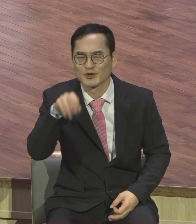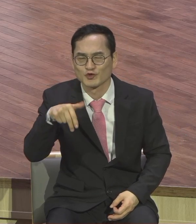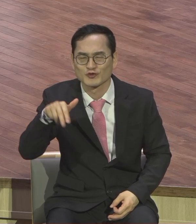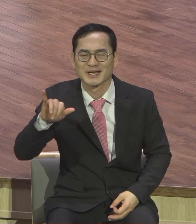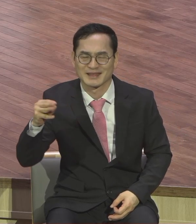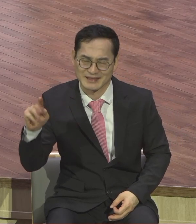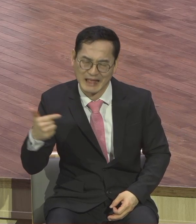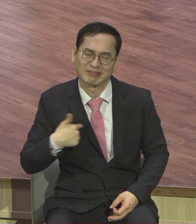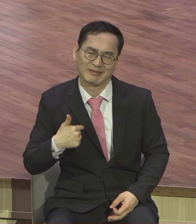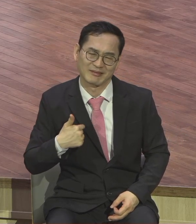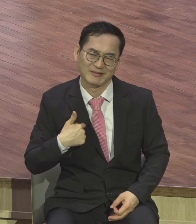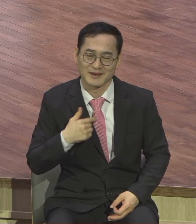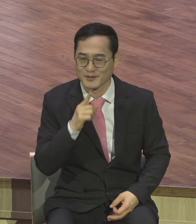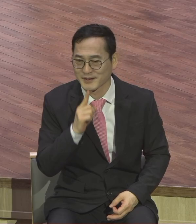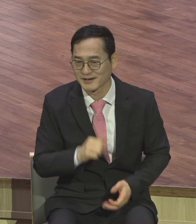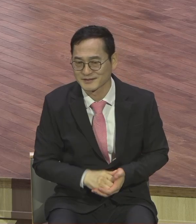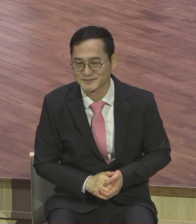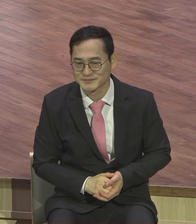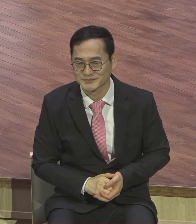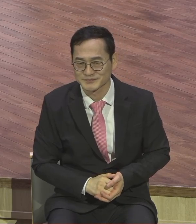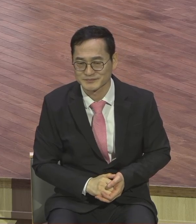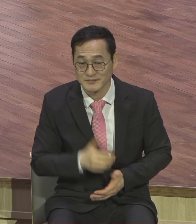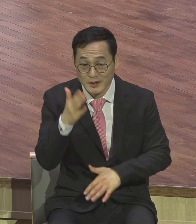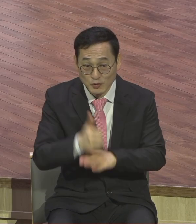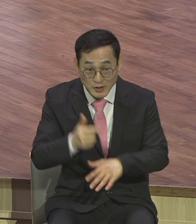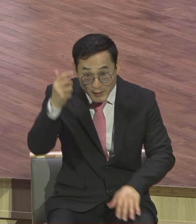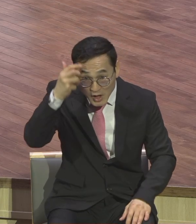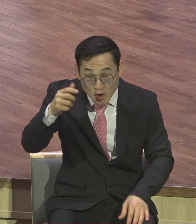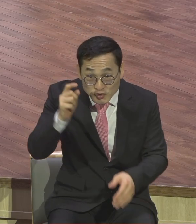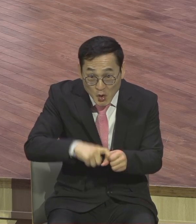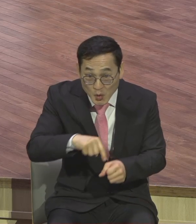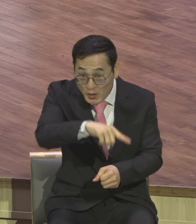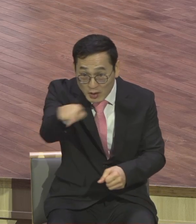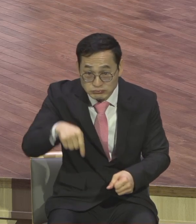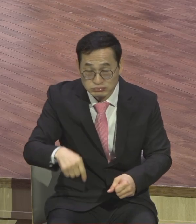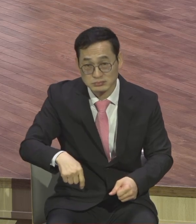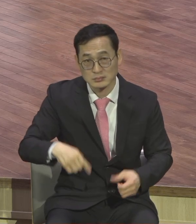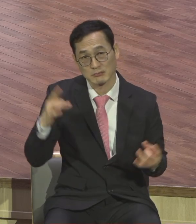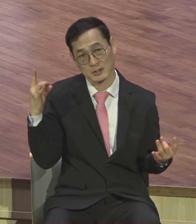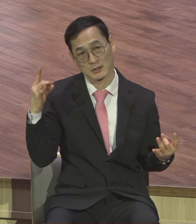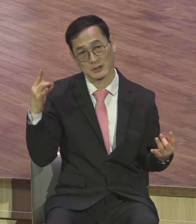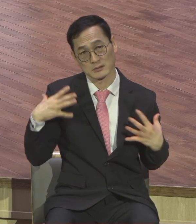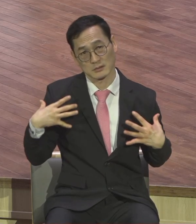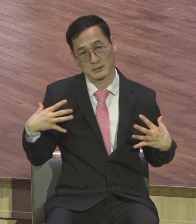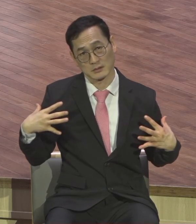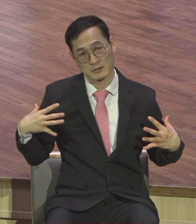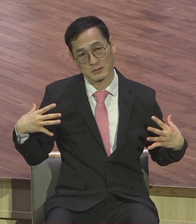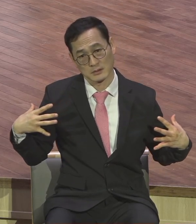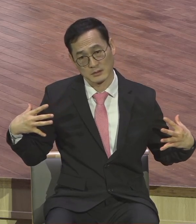넓적 다리가 커있지는 않습니까 영적 넓적 다리가 살이 쪄 있지 않냐